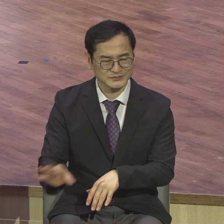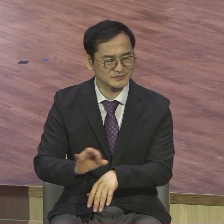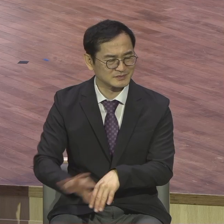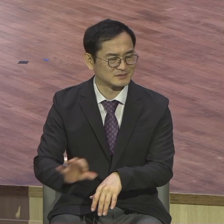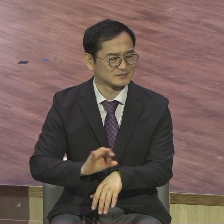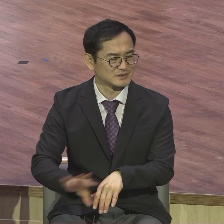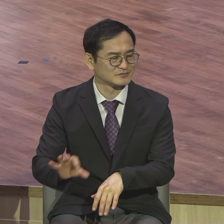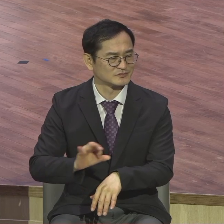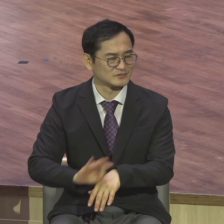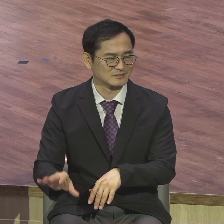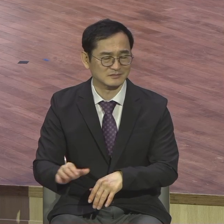지나가는 겁니다